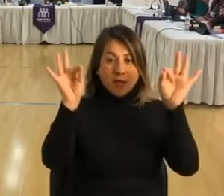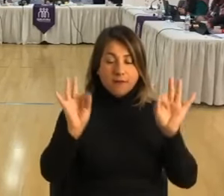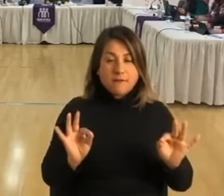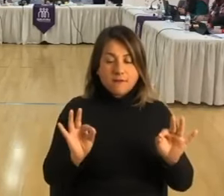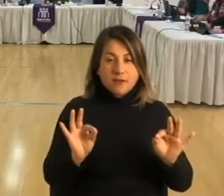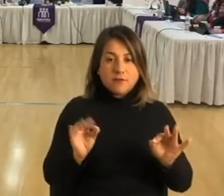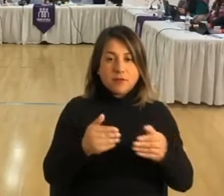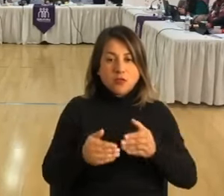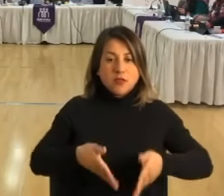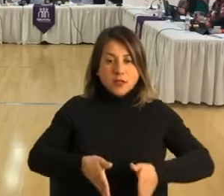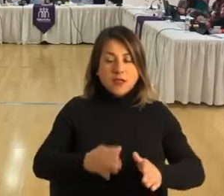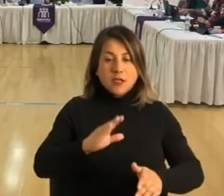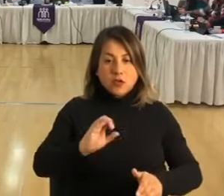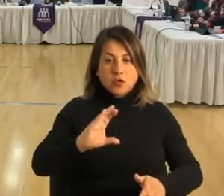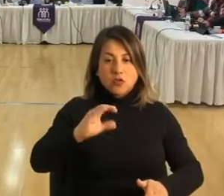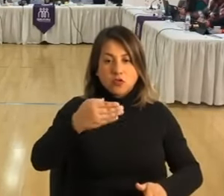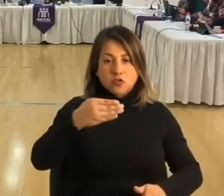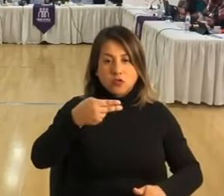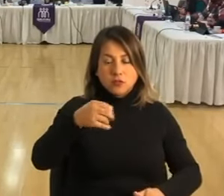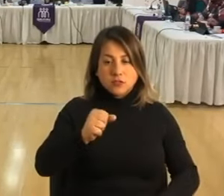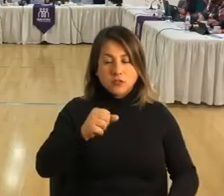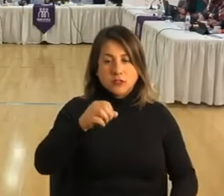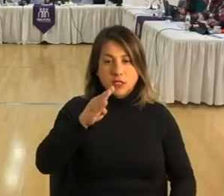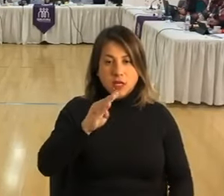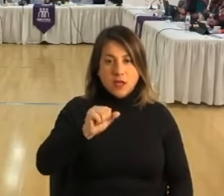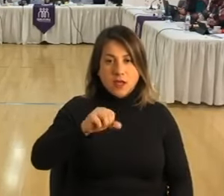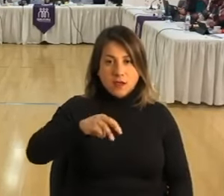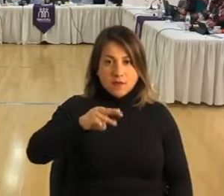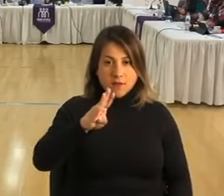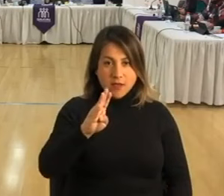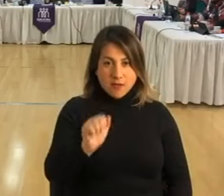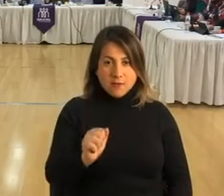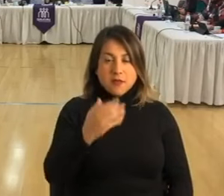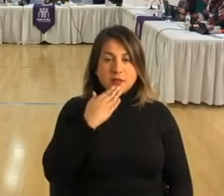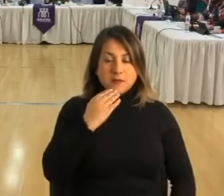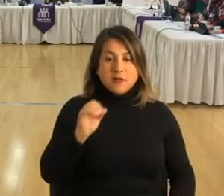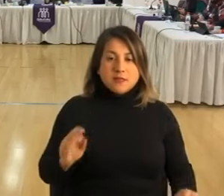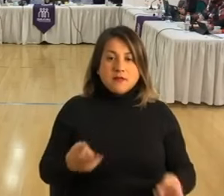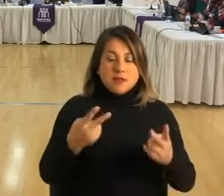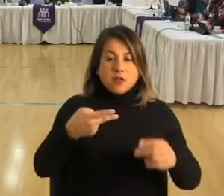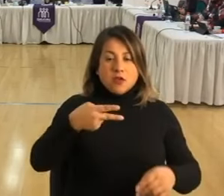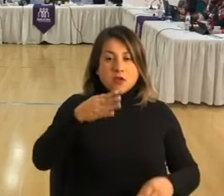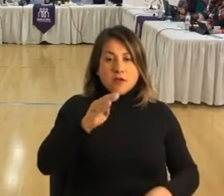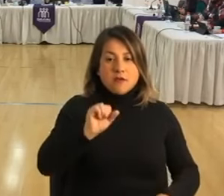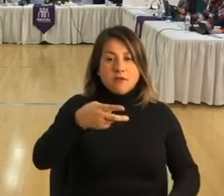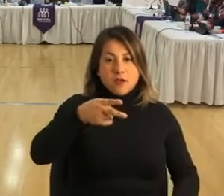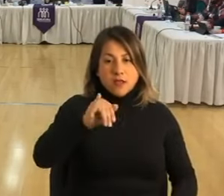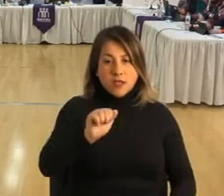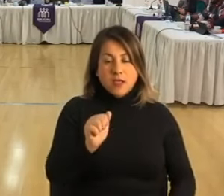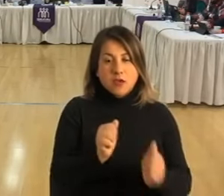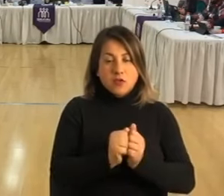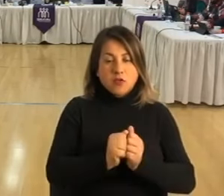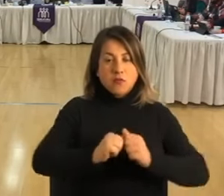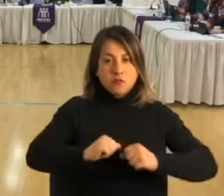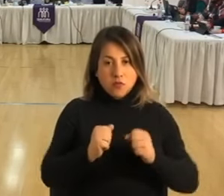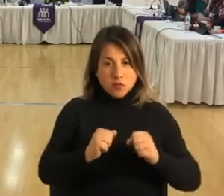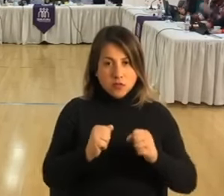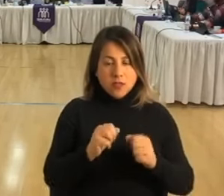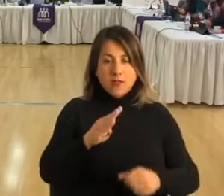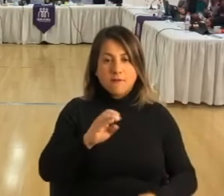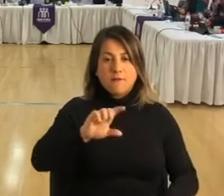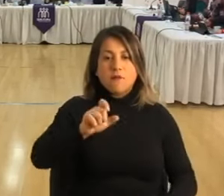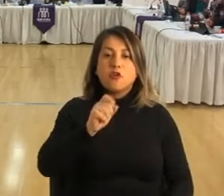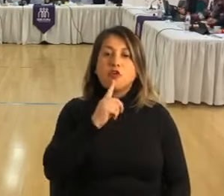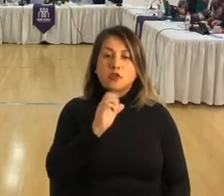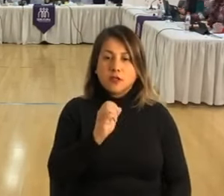en la calle Cuchabamba, con la calle Cartagena de Indias y Salvador de Bahía, con Bogotá. Un